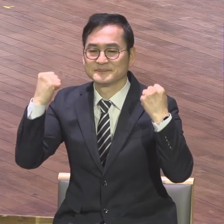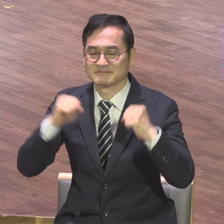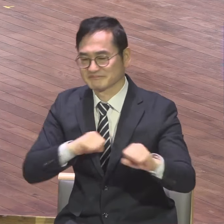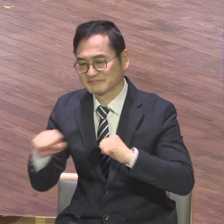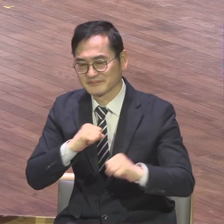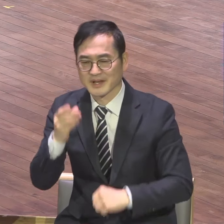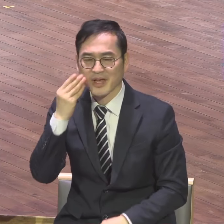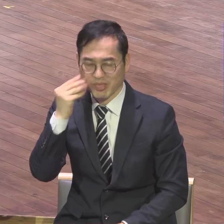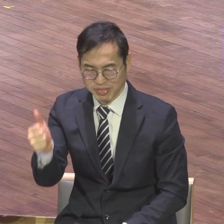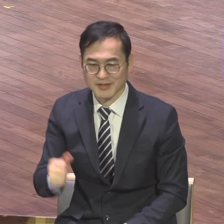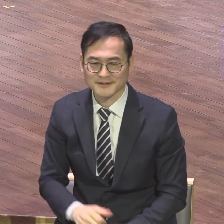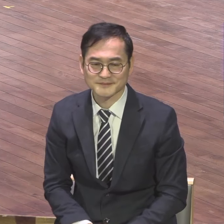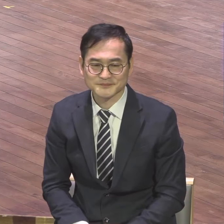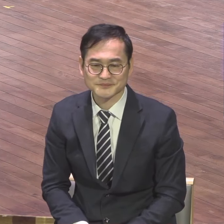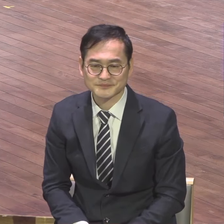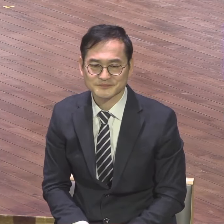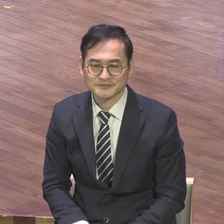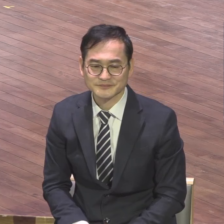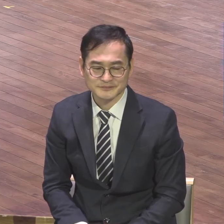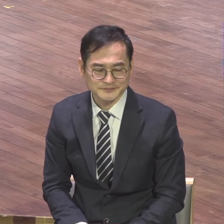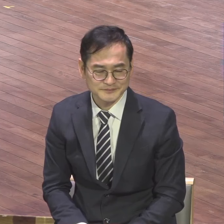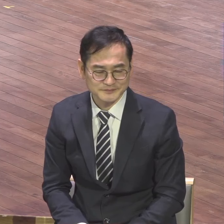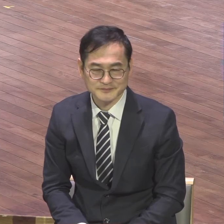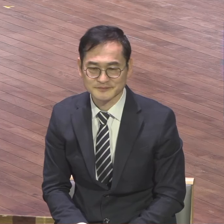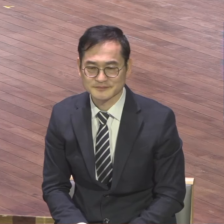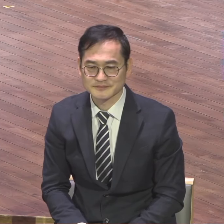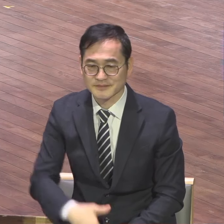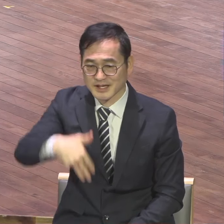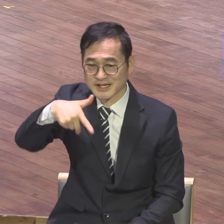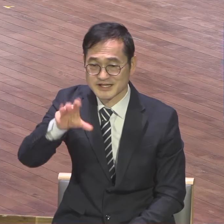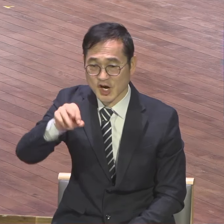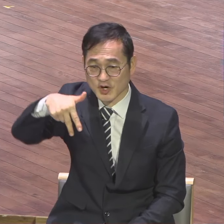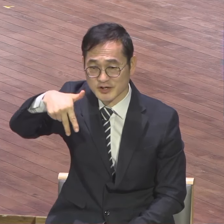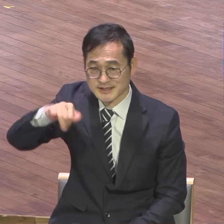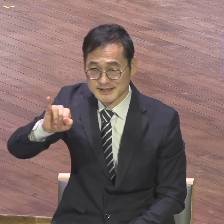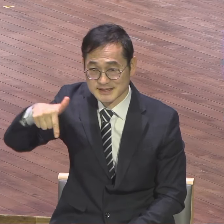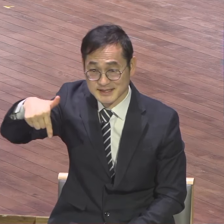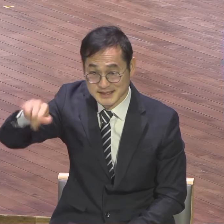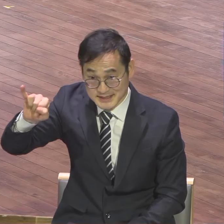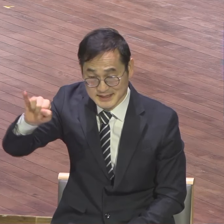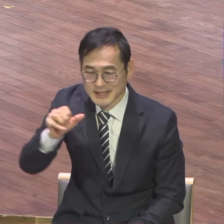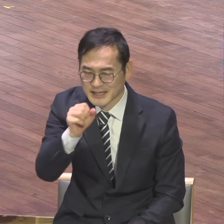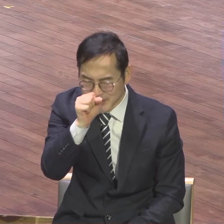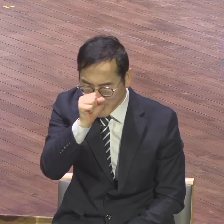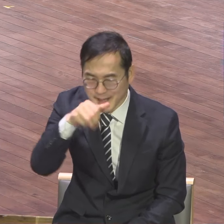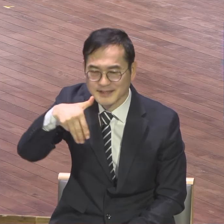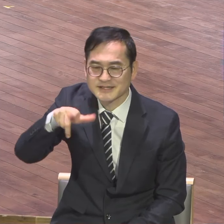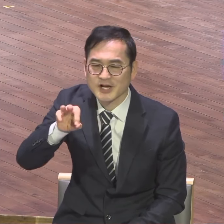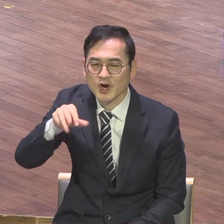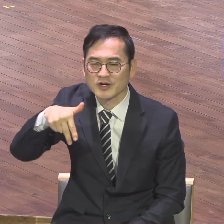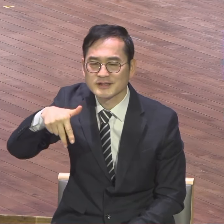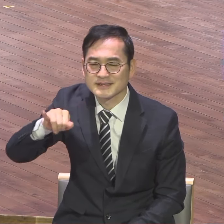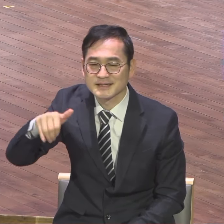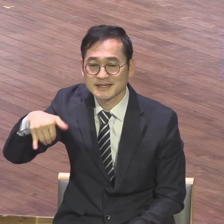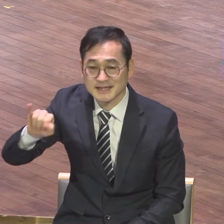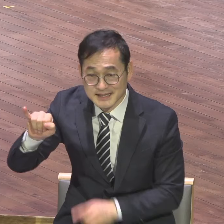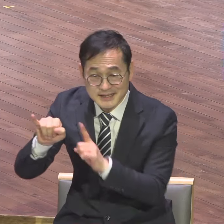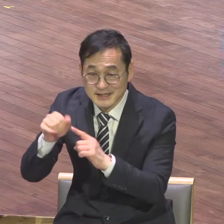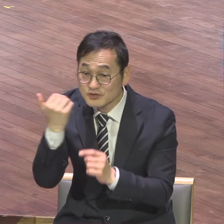선한 청지기를 보면요. 다시 말해서 선한 청지기는 누구냐. 하나님의 영광을 위해서 의신을 하는 자.